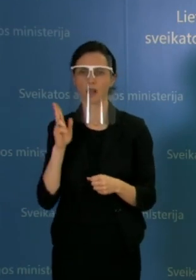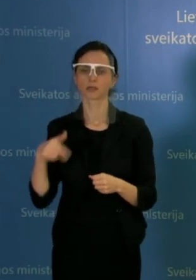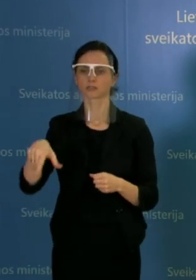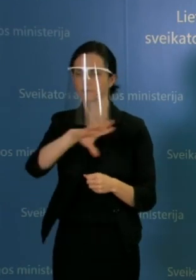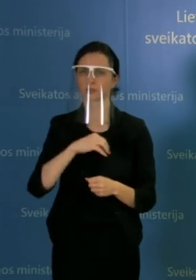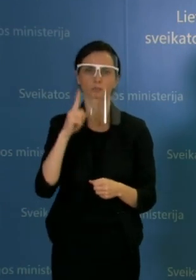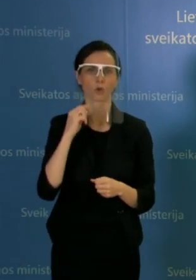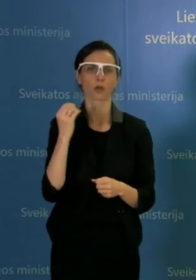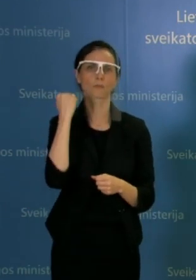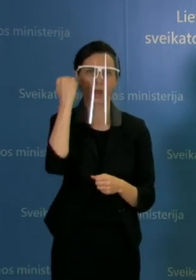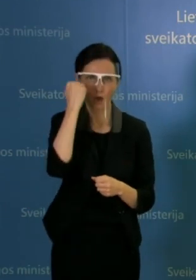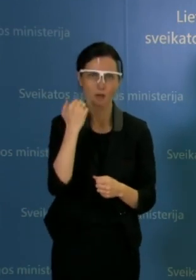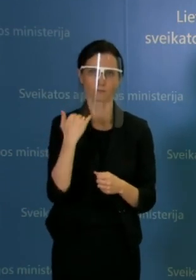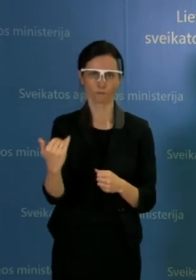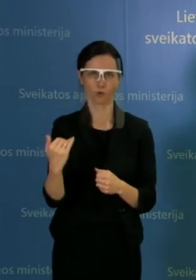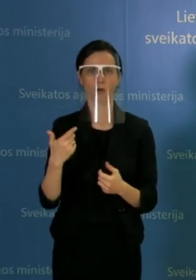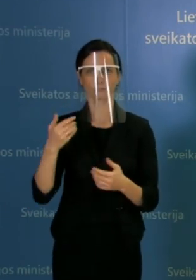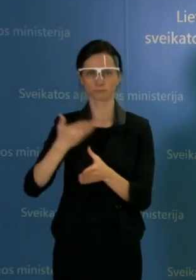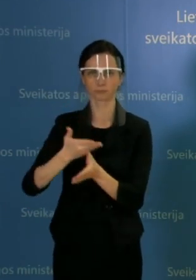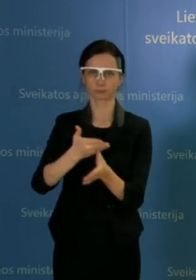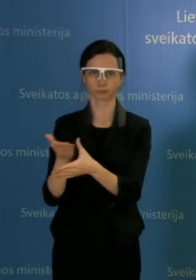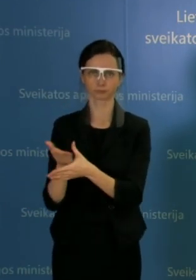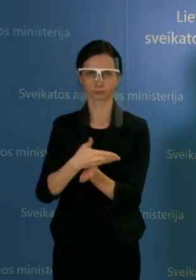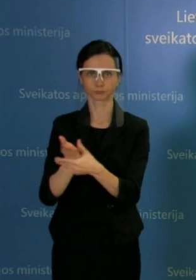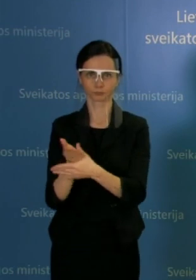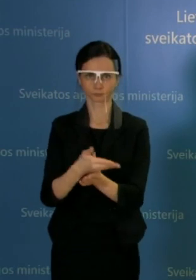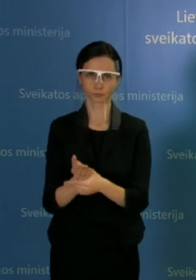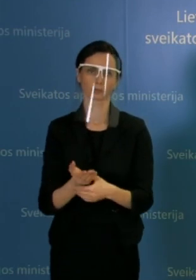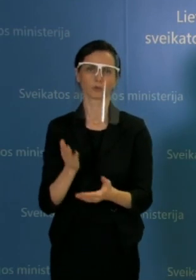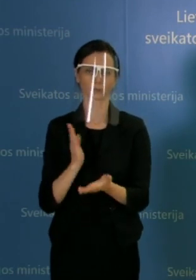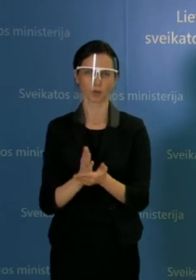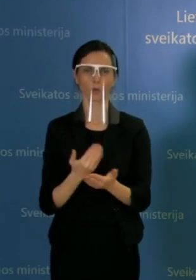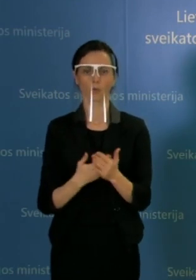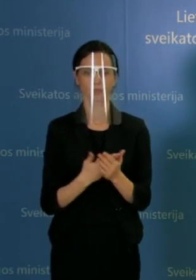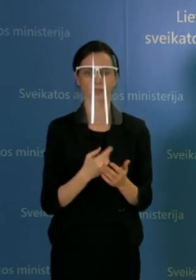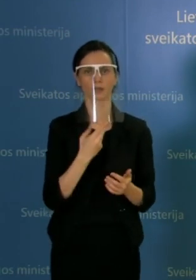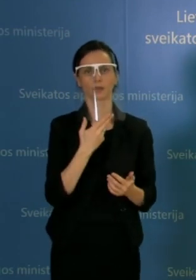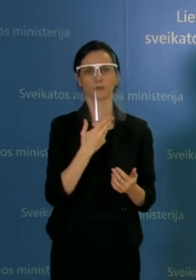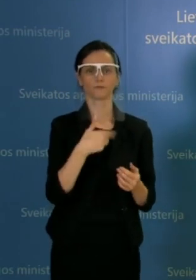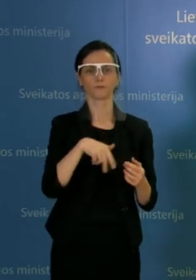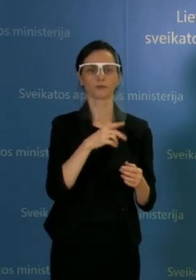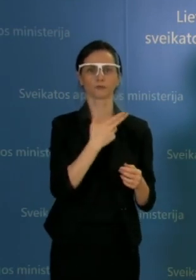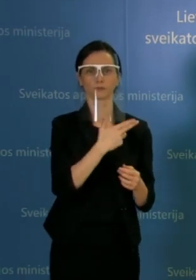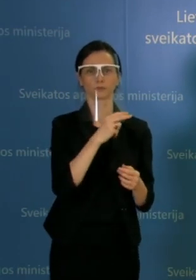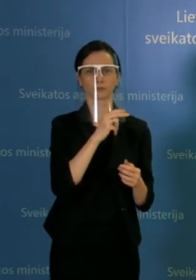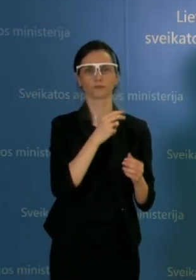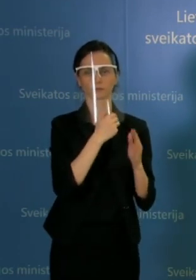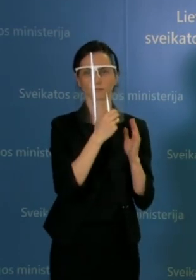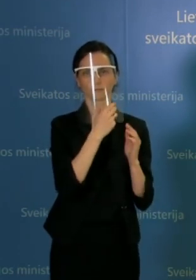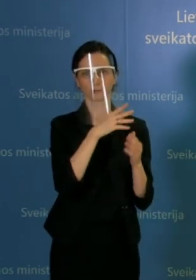kolegom, Nacionaliniam visuomenės seikatos centre, yra sudėtinga darbuotis ir tenkinti visus